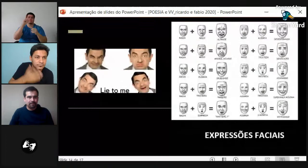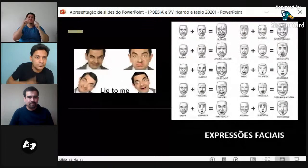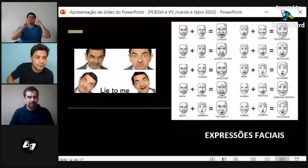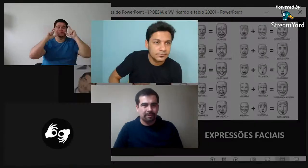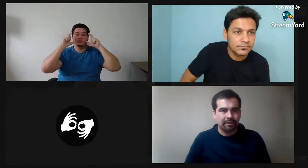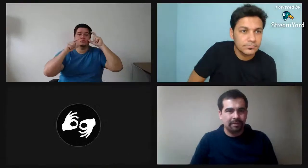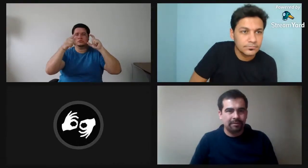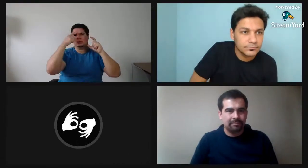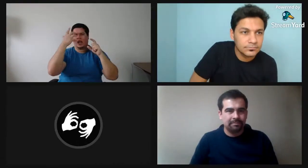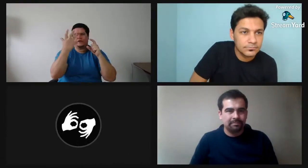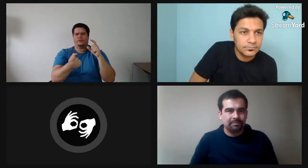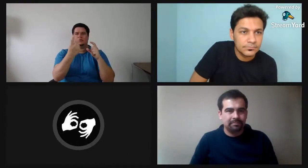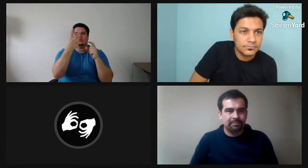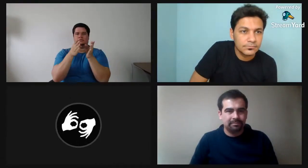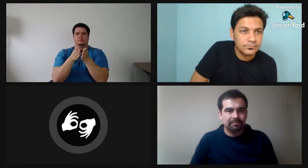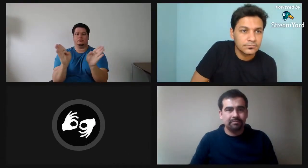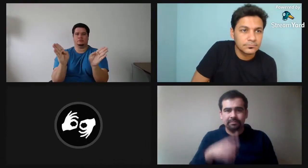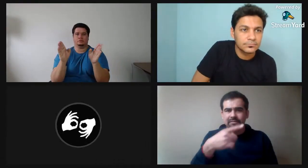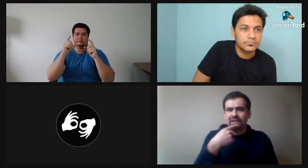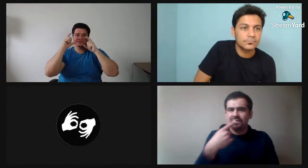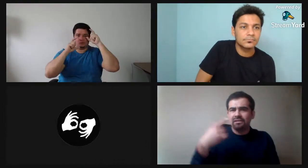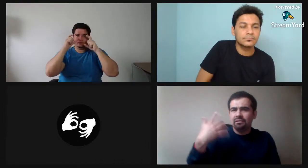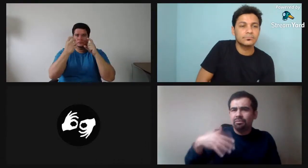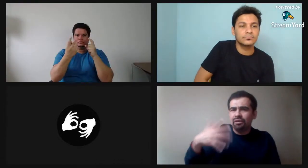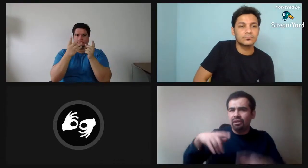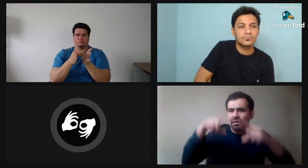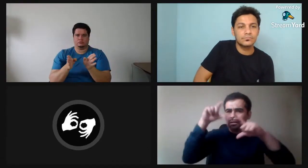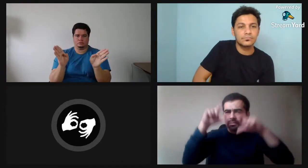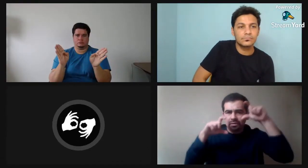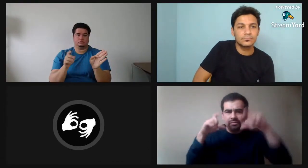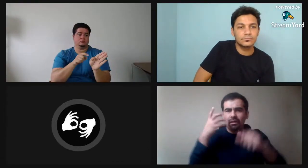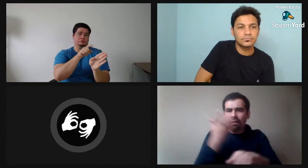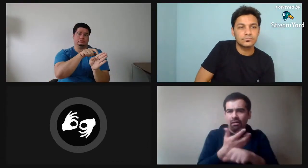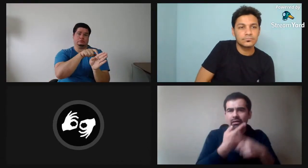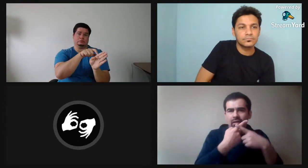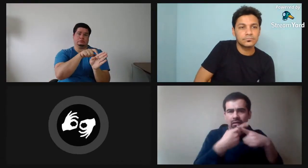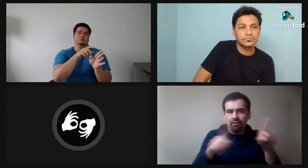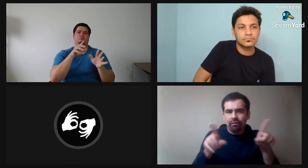A ver tú, Fabio. Sí. Hay dos tipos de expresiones, dice Fabio.